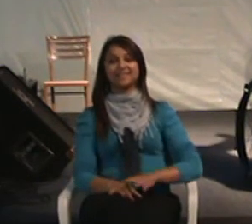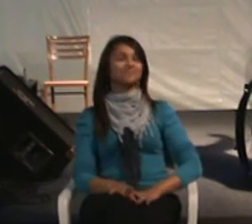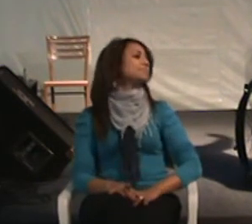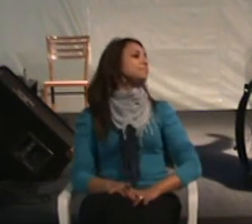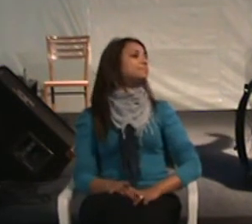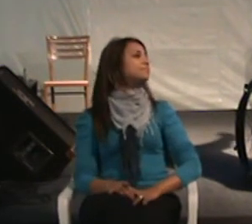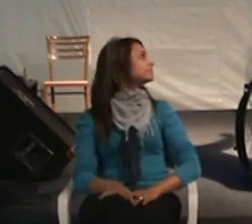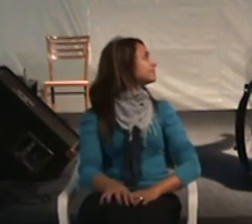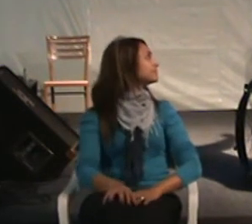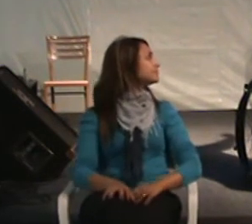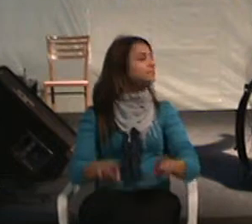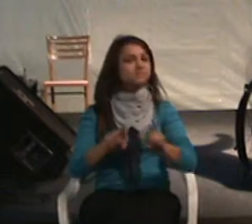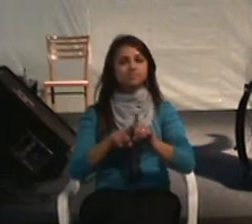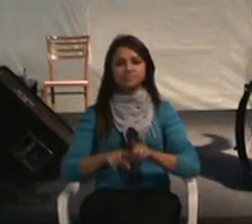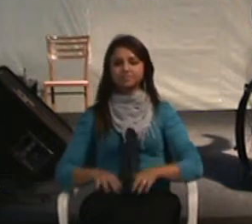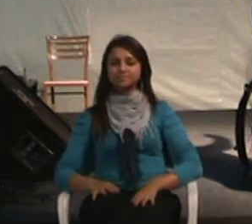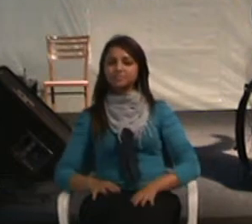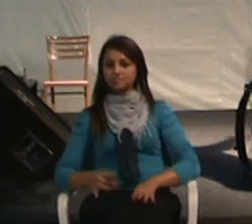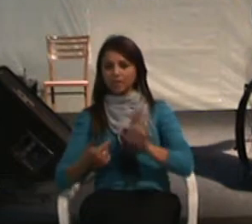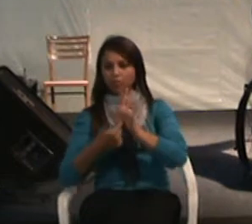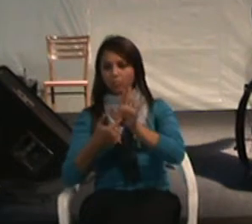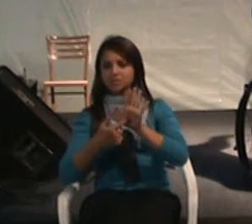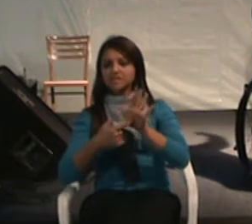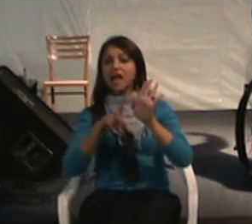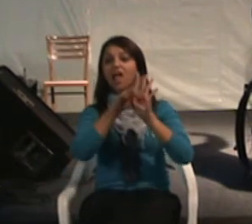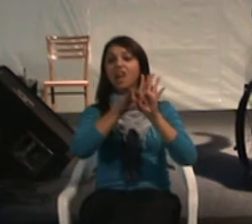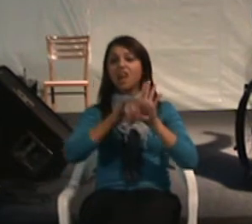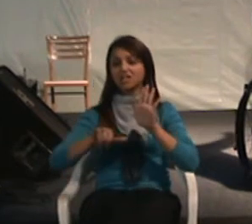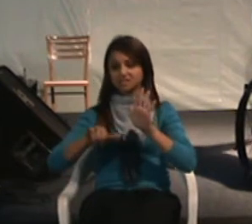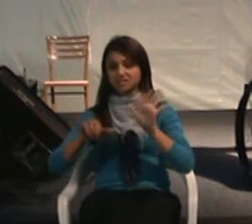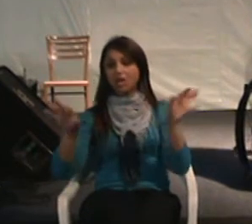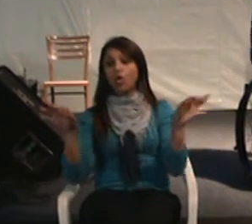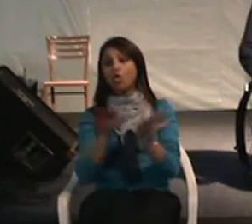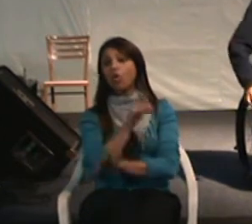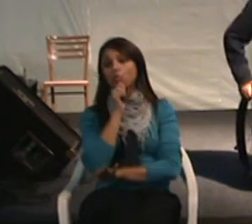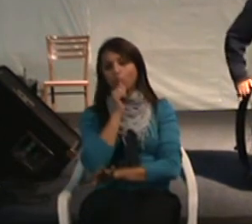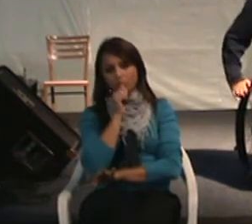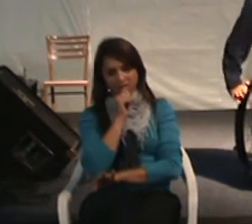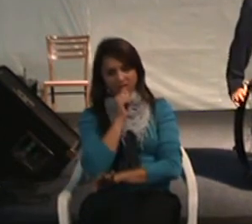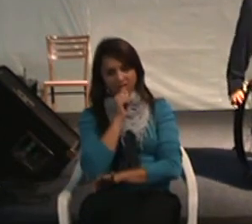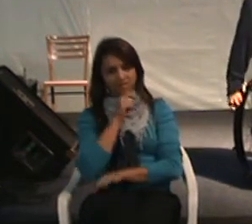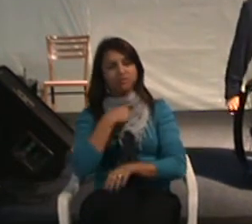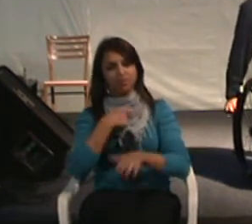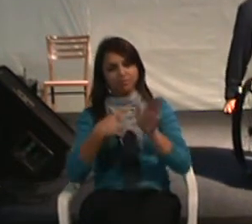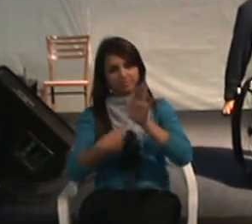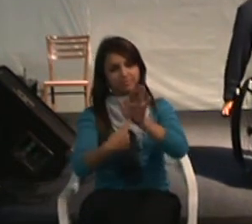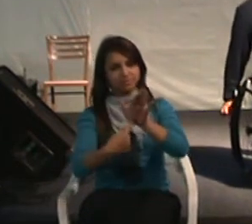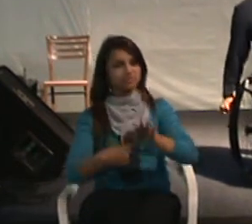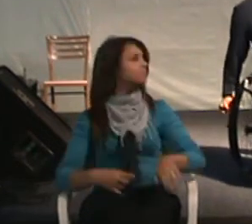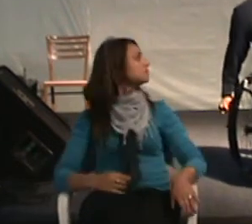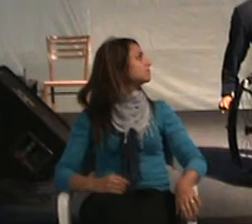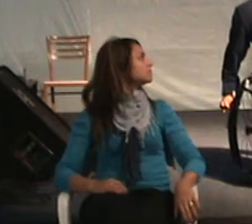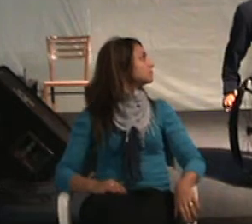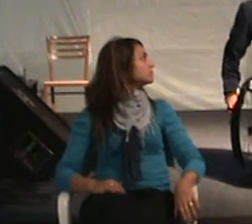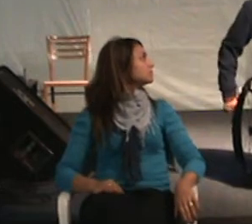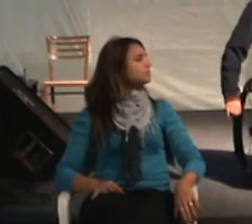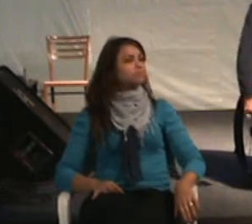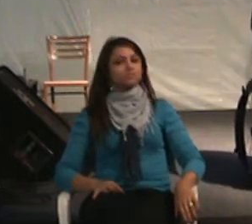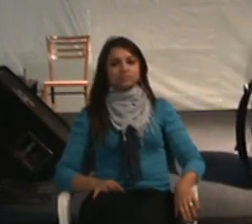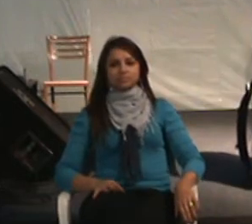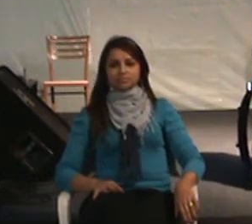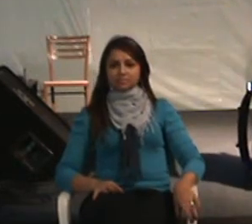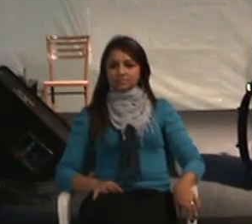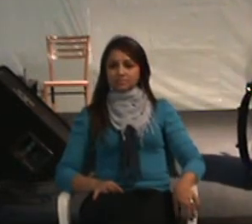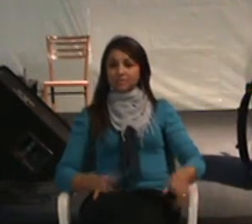para vocês, um caso específico. E por aí vai. O mercado de trabalho para a pessoa com deficiência